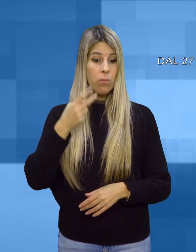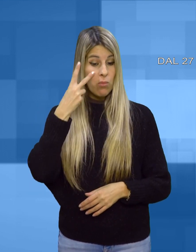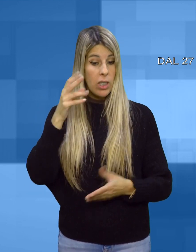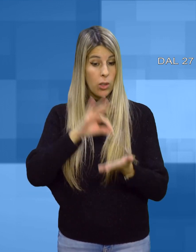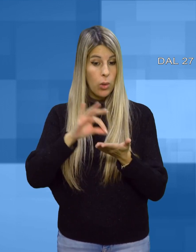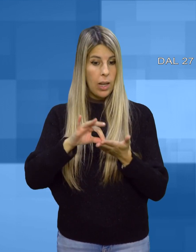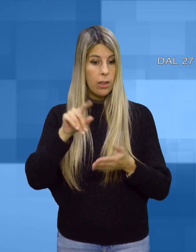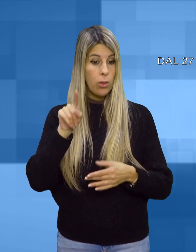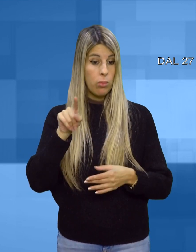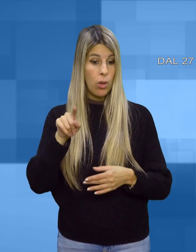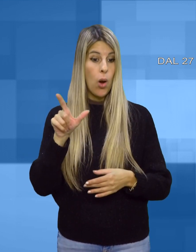inalza all'asta dei bisogni